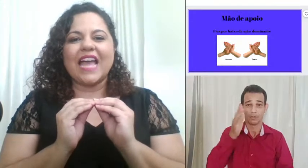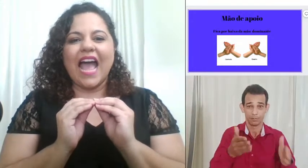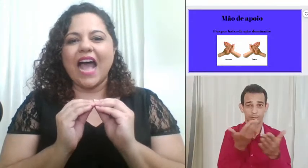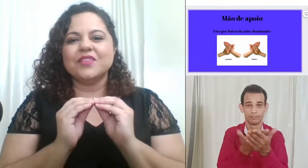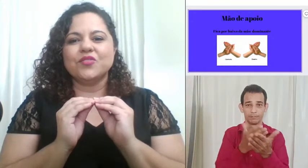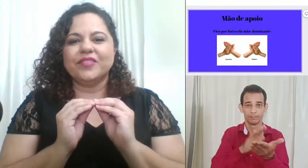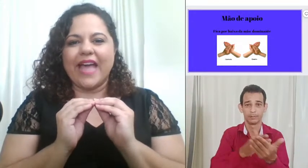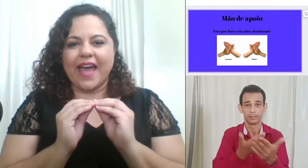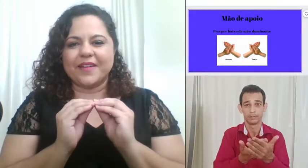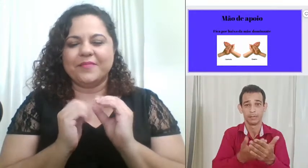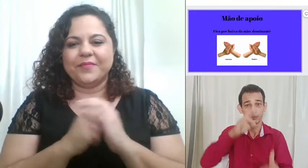ajudar